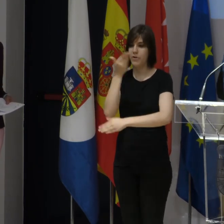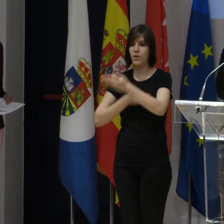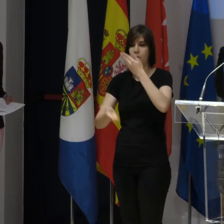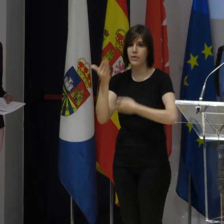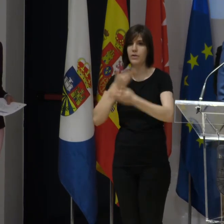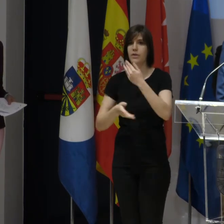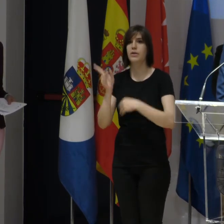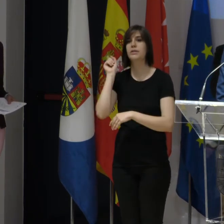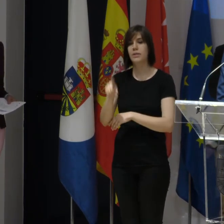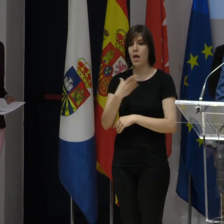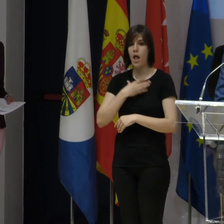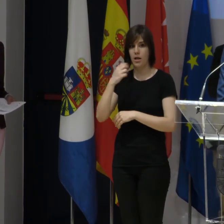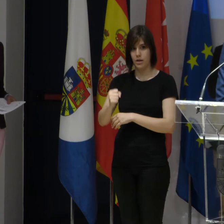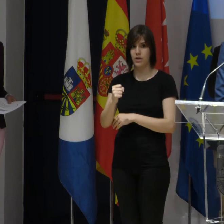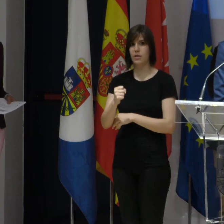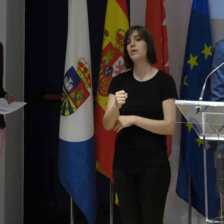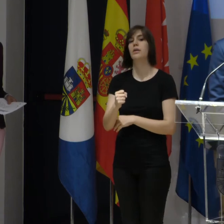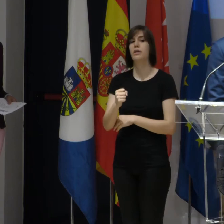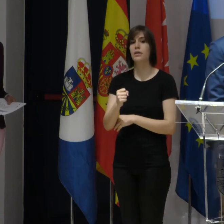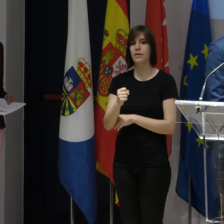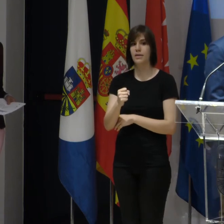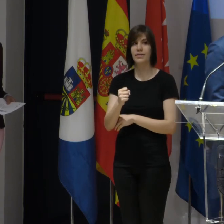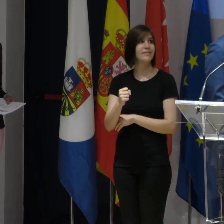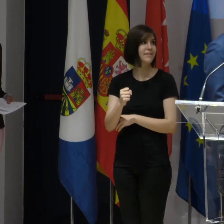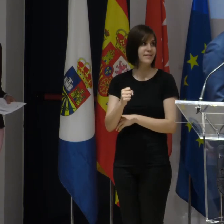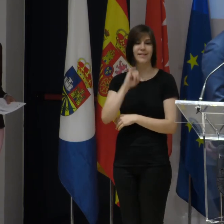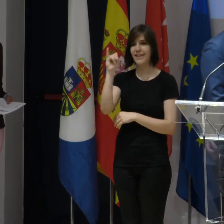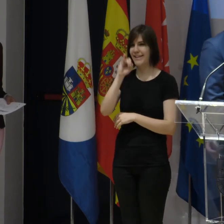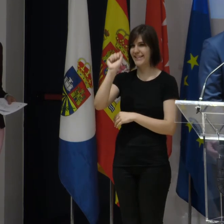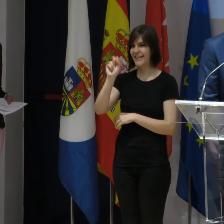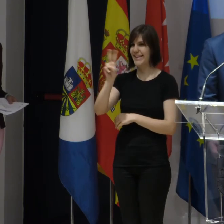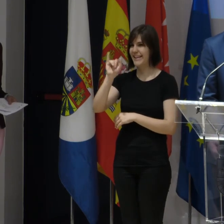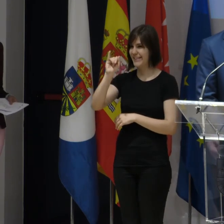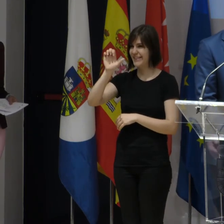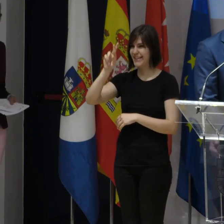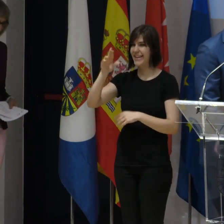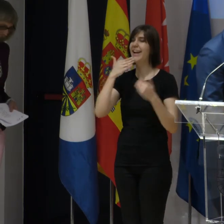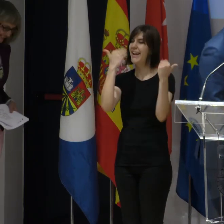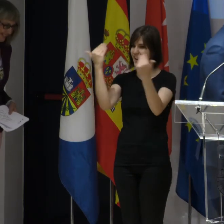nuevamente, al señor Arcaide, don Javier. Muchas gracias.